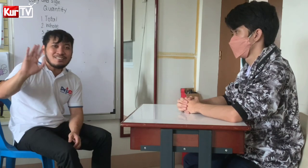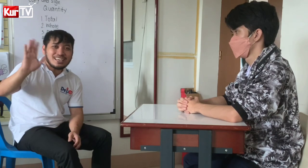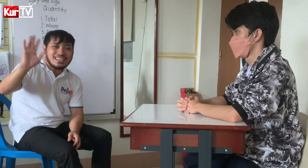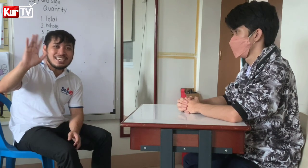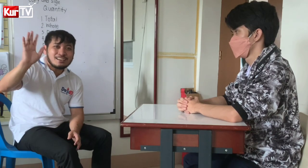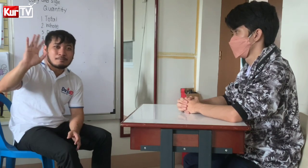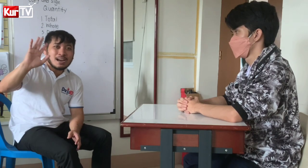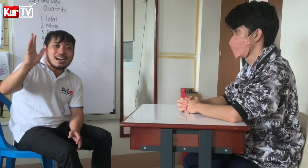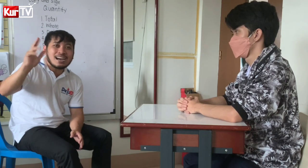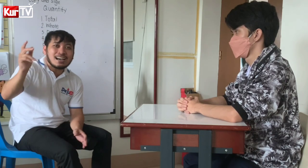TV Bye